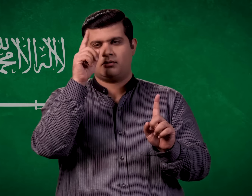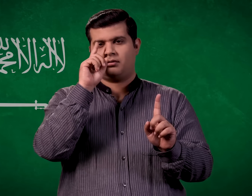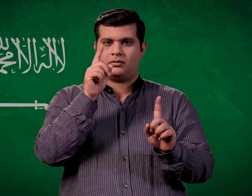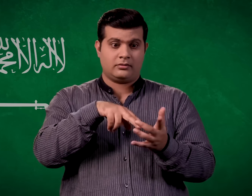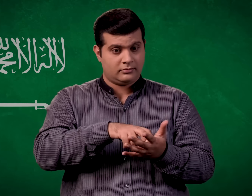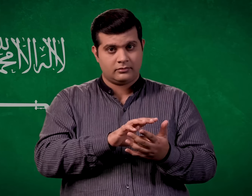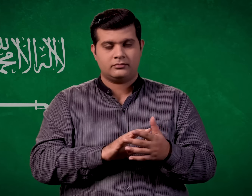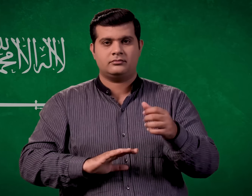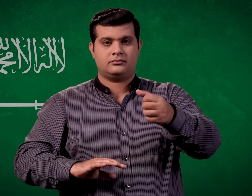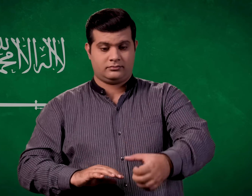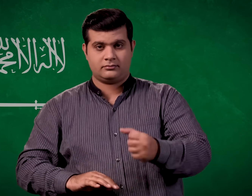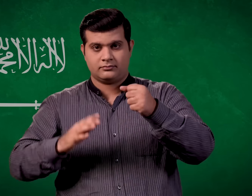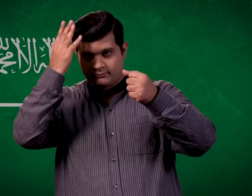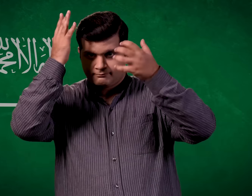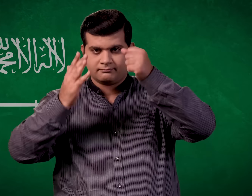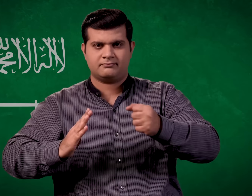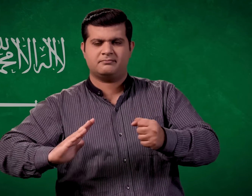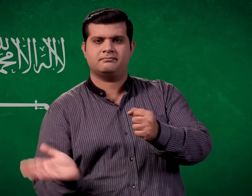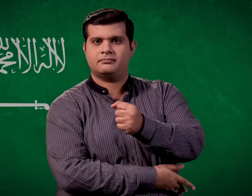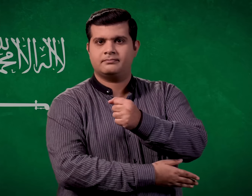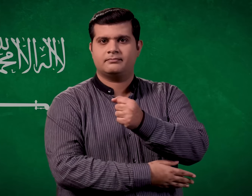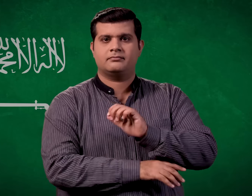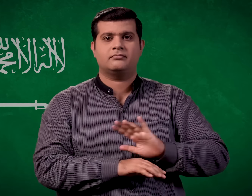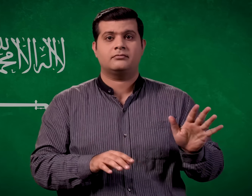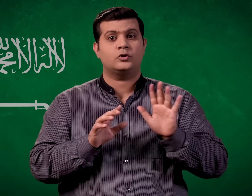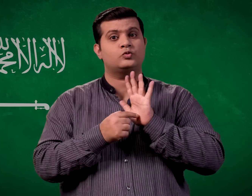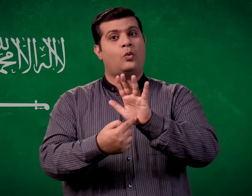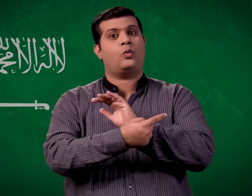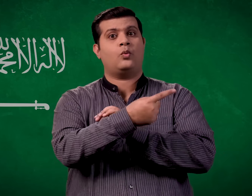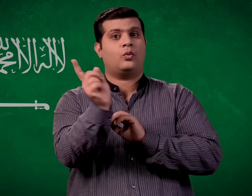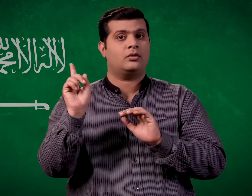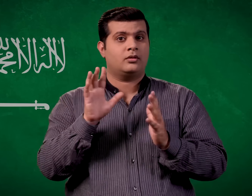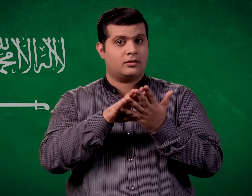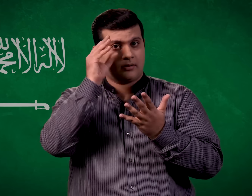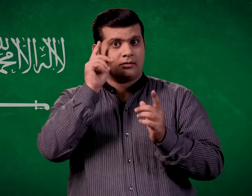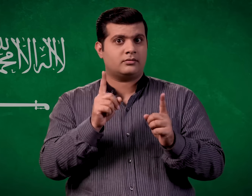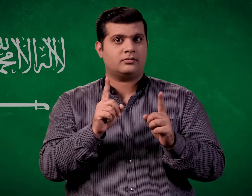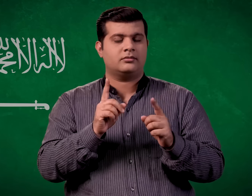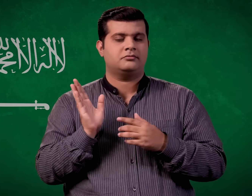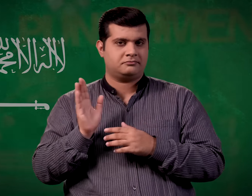दिया जाता है और फिर अंत में सारवजनी गुरूप से उसका सर काट दिया जाता है